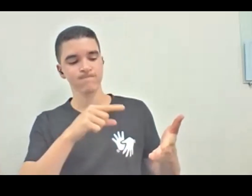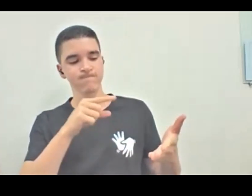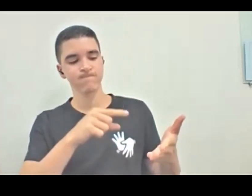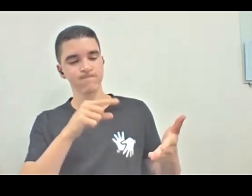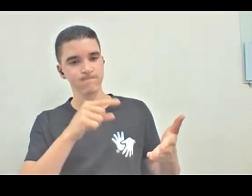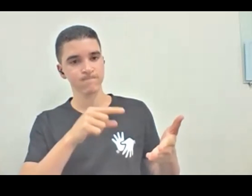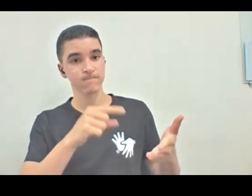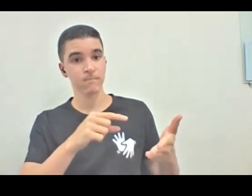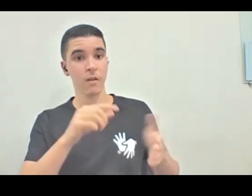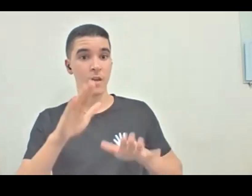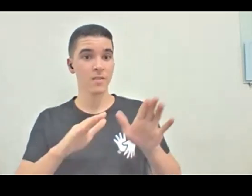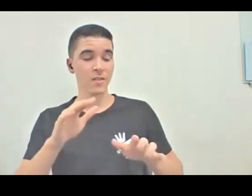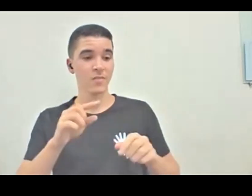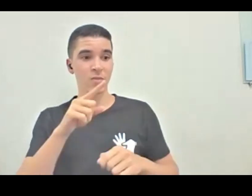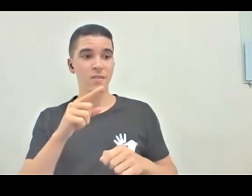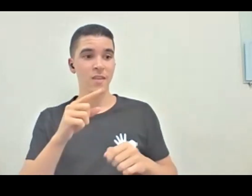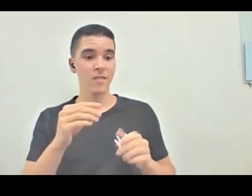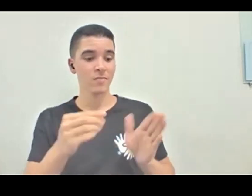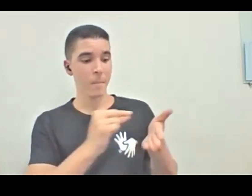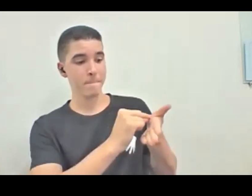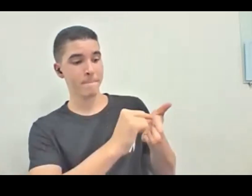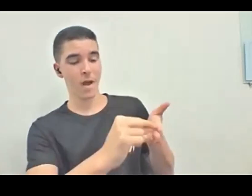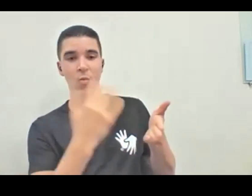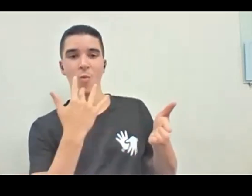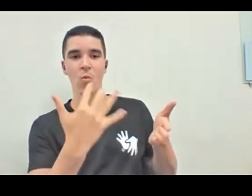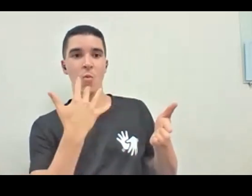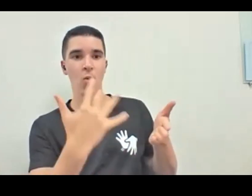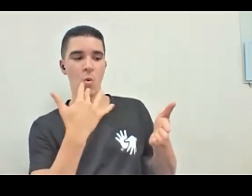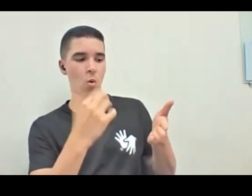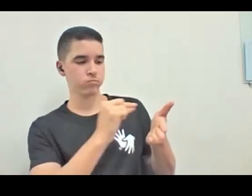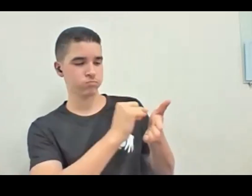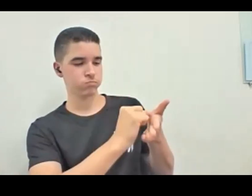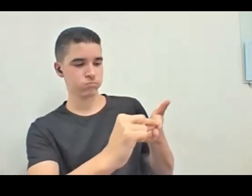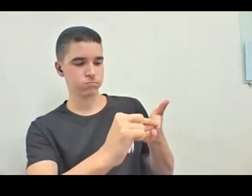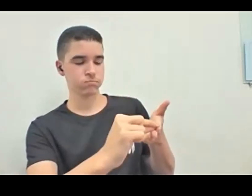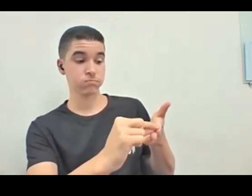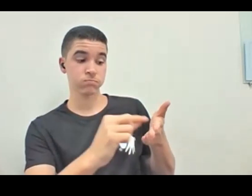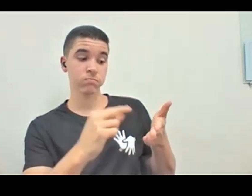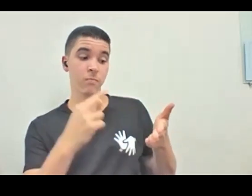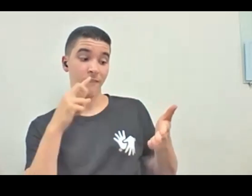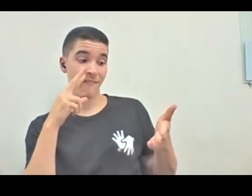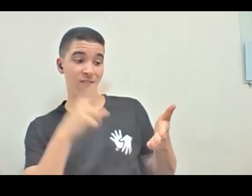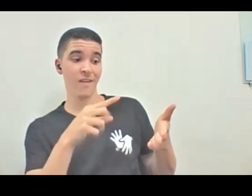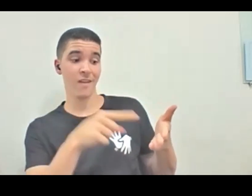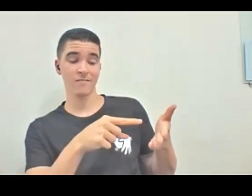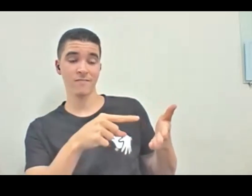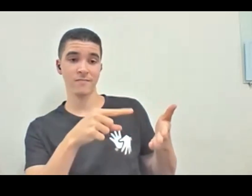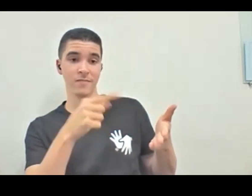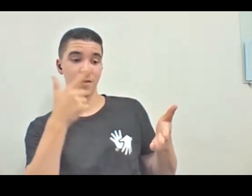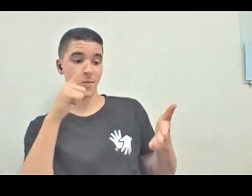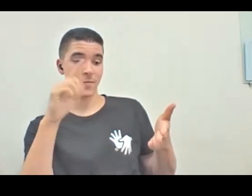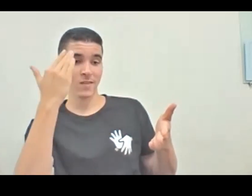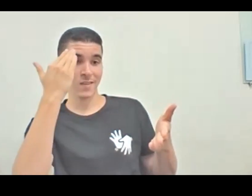outra cor, né. Vamos reolhar para isso um pouco, para entender quem somos cada um de nós